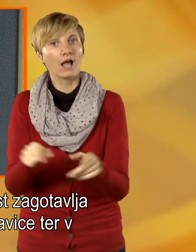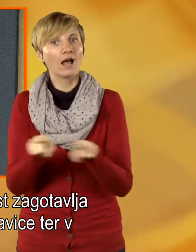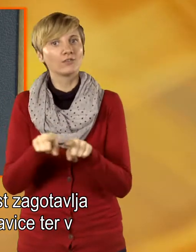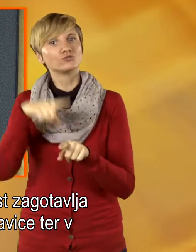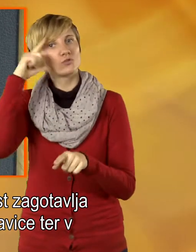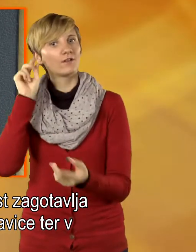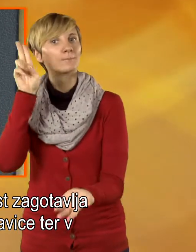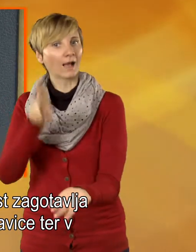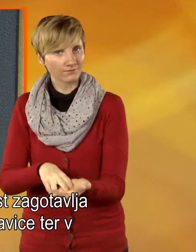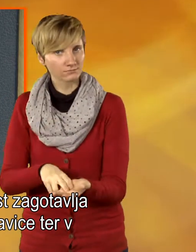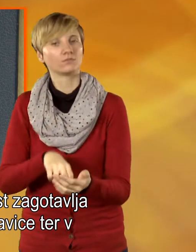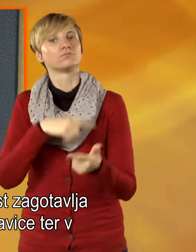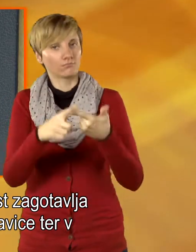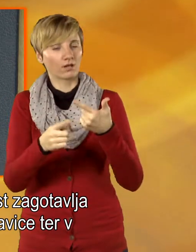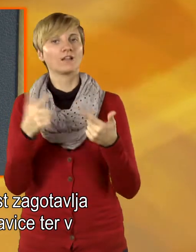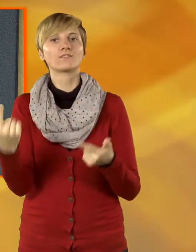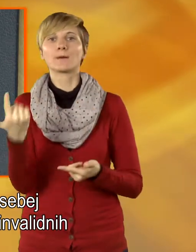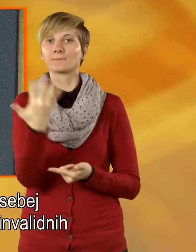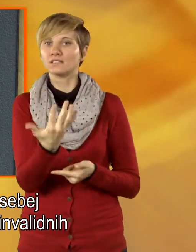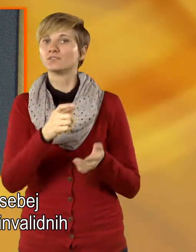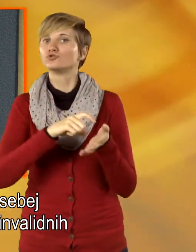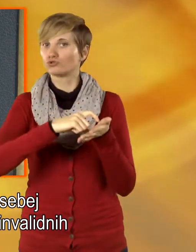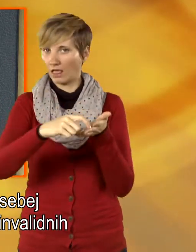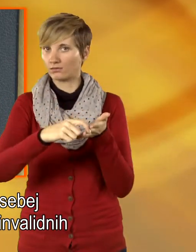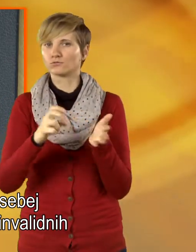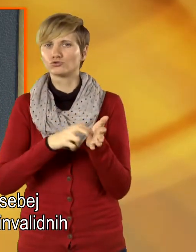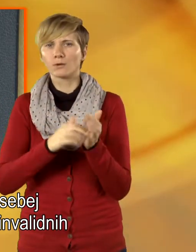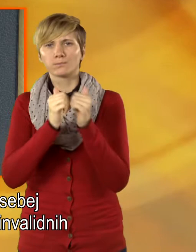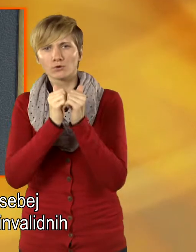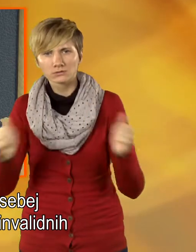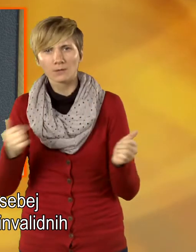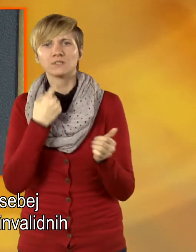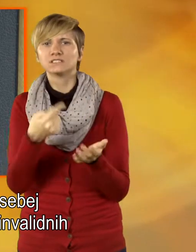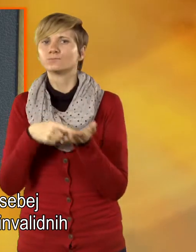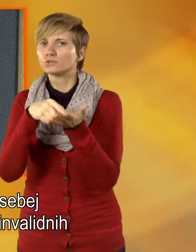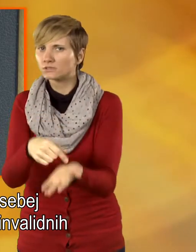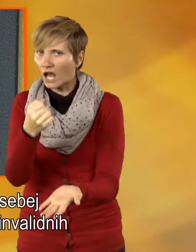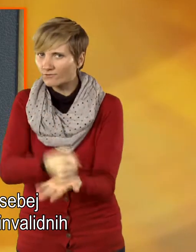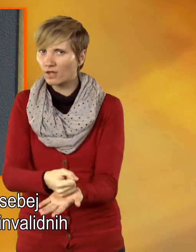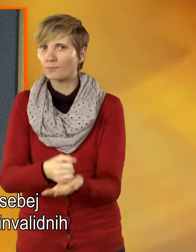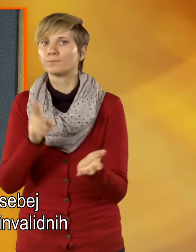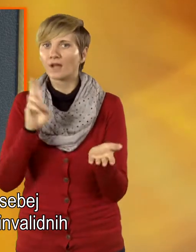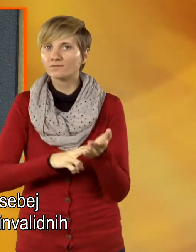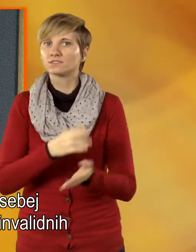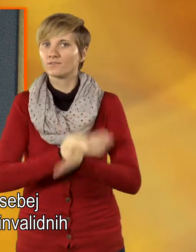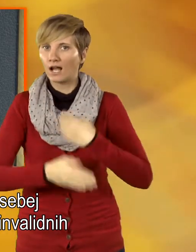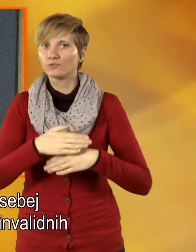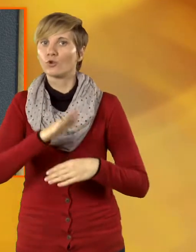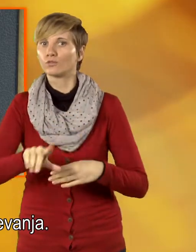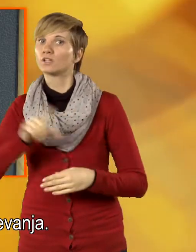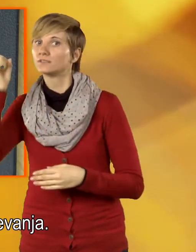zagotavlja enake človekove pravice, ter v 52. členu še posebej izpostavlja pravico invalidnih otrok do